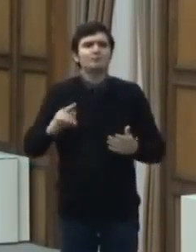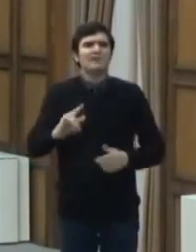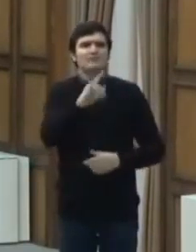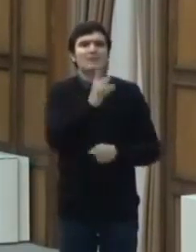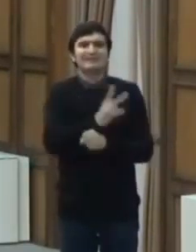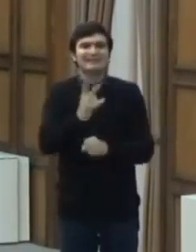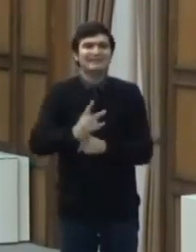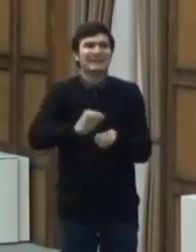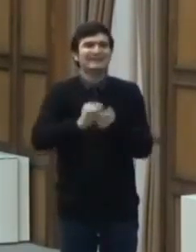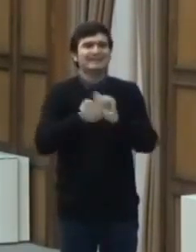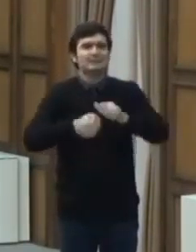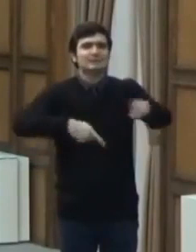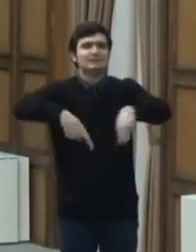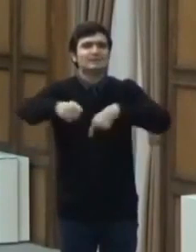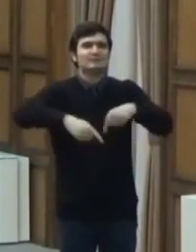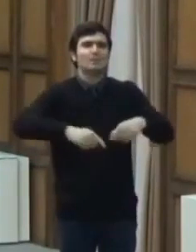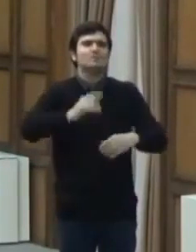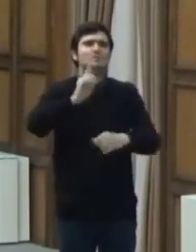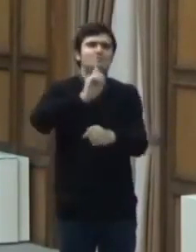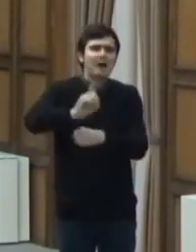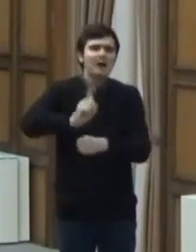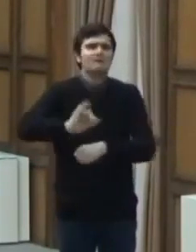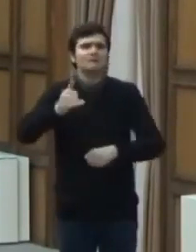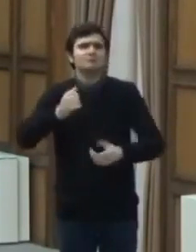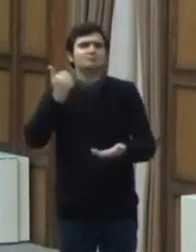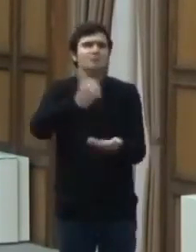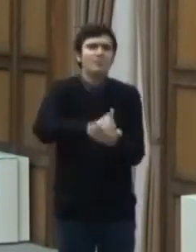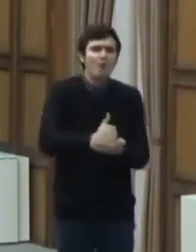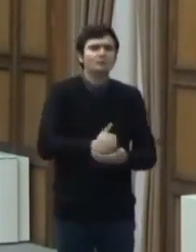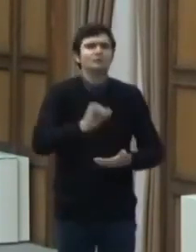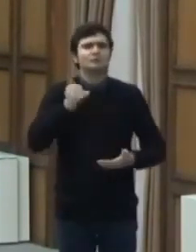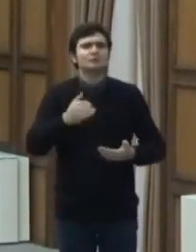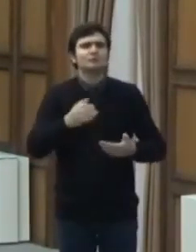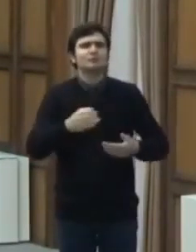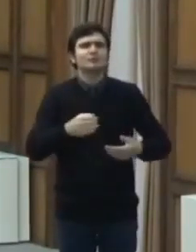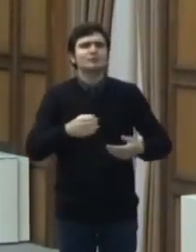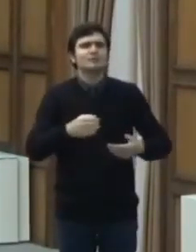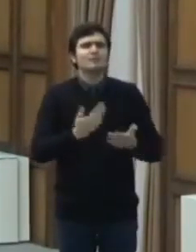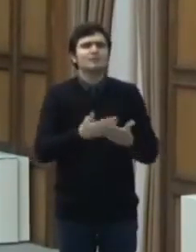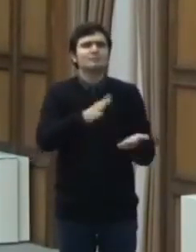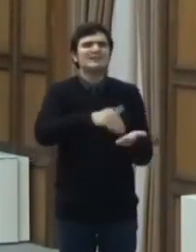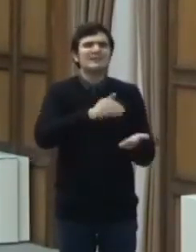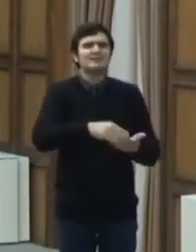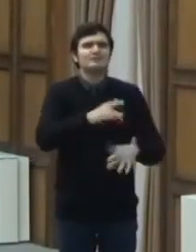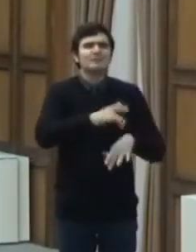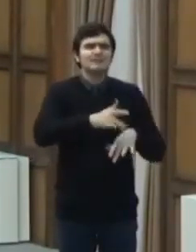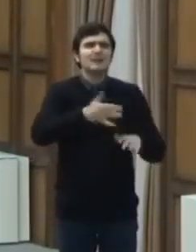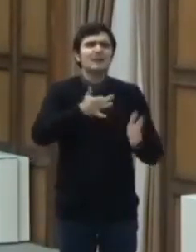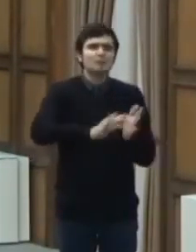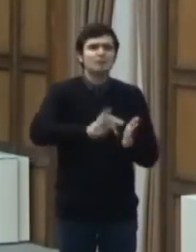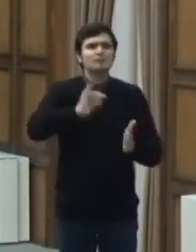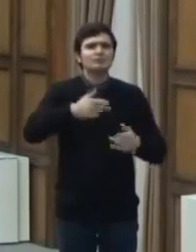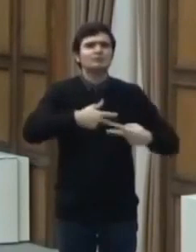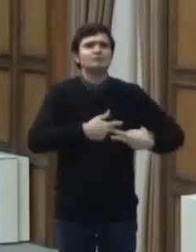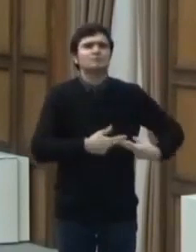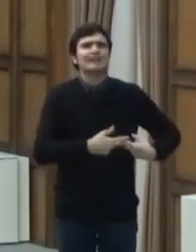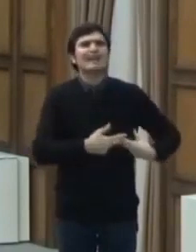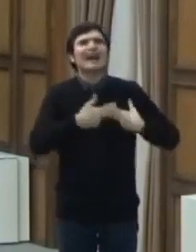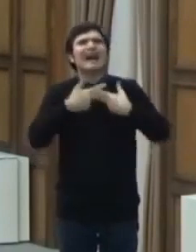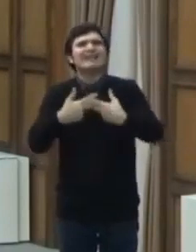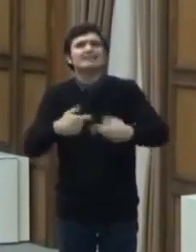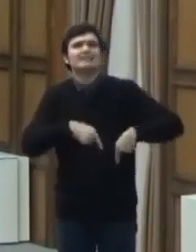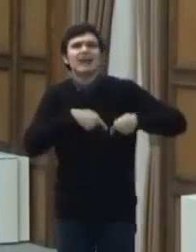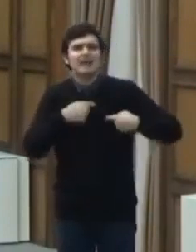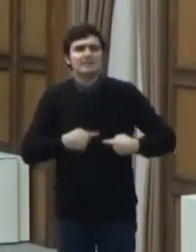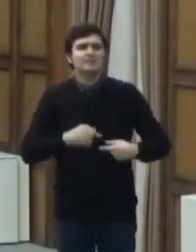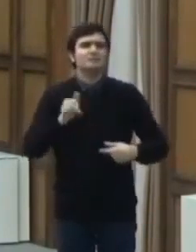cele de transport marfa și sau corespondență, cele umanitare sau care asigura servicii medicale de urgență, cele care